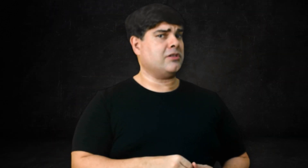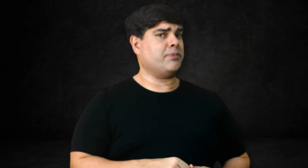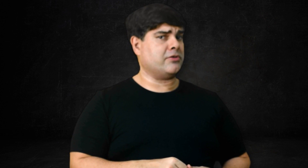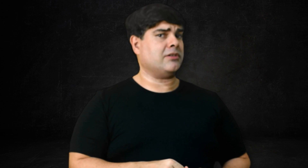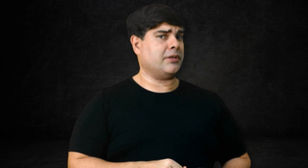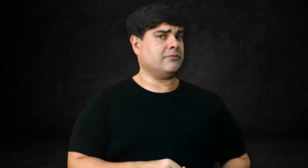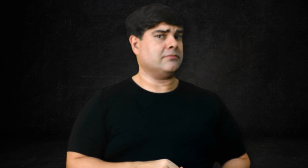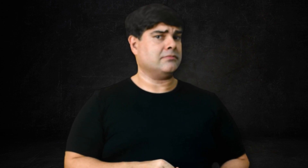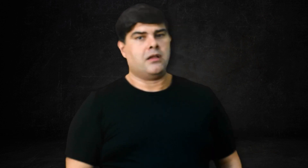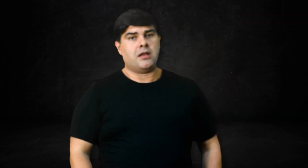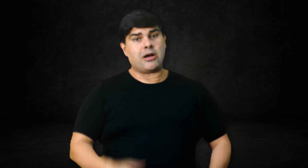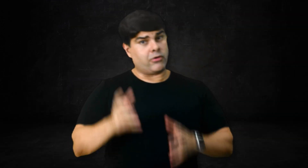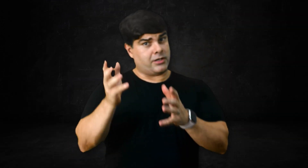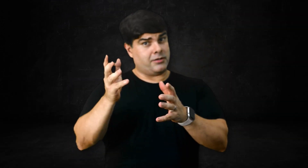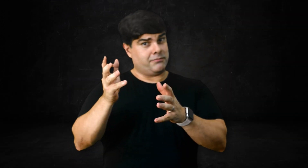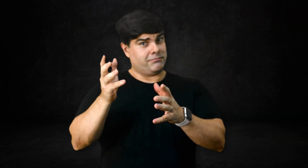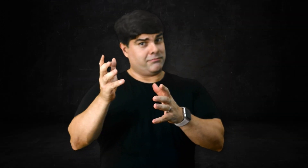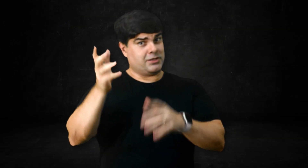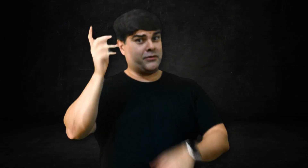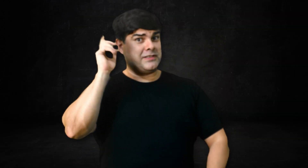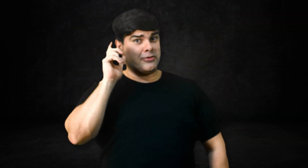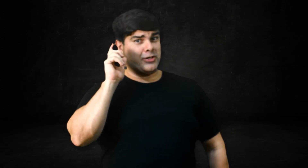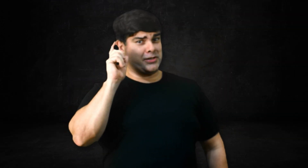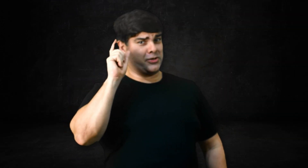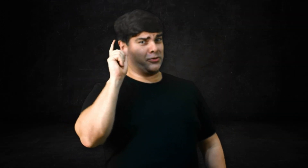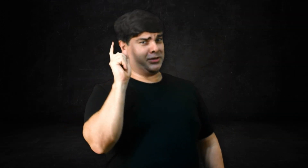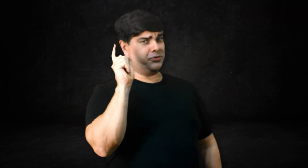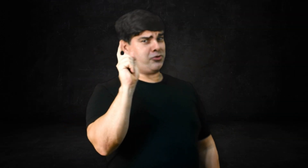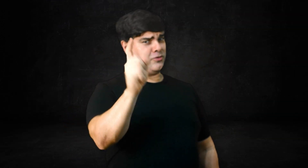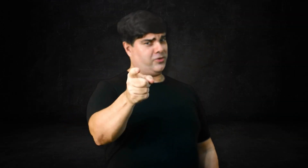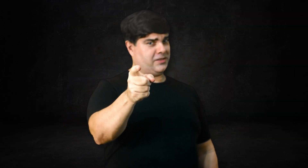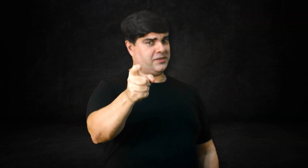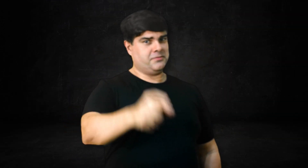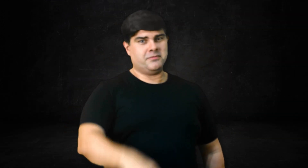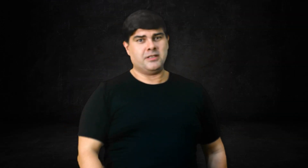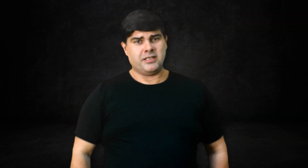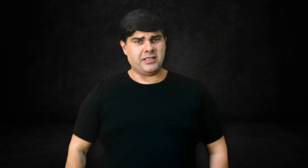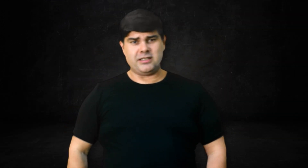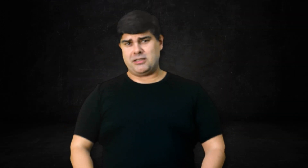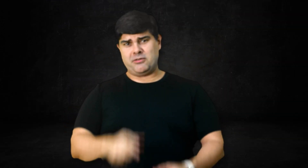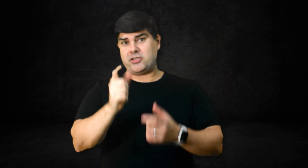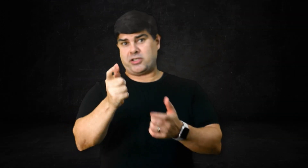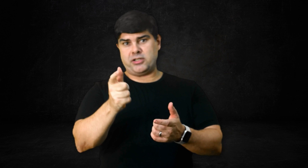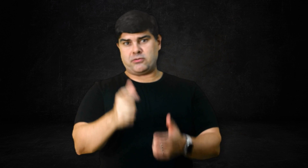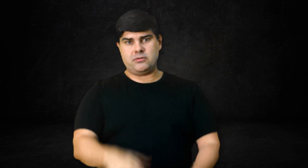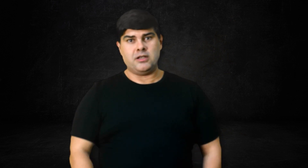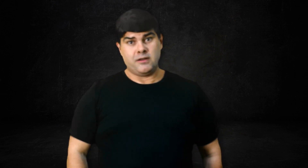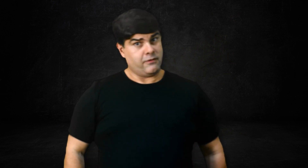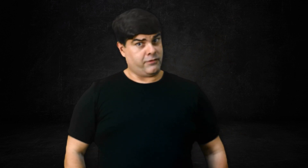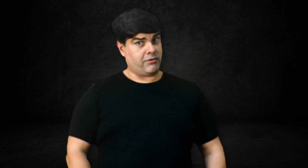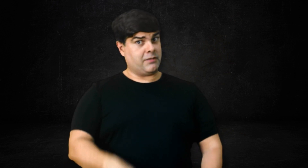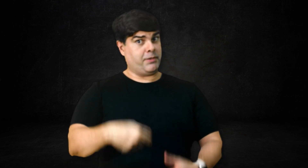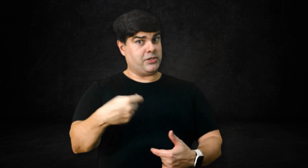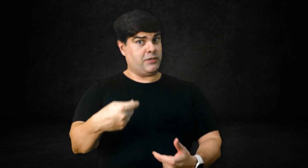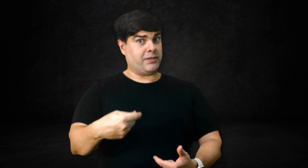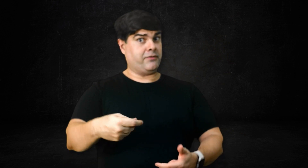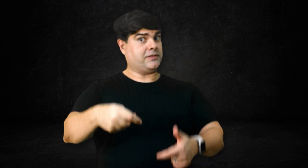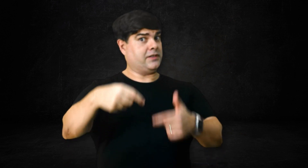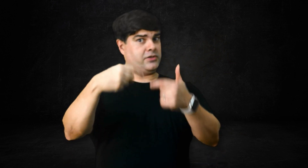lipídios também. Agora, se você gosta de conteúdos como esse, e ainda não é inscrito, venha aqui pedir para que você se